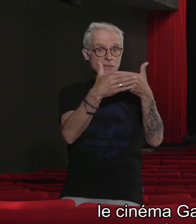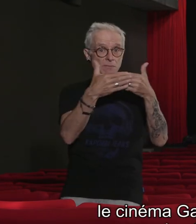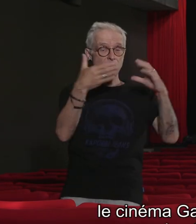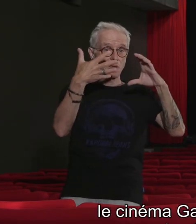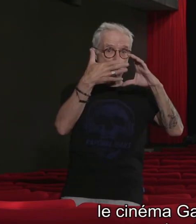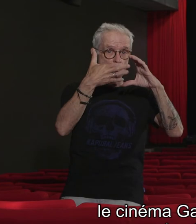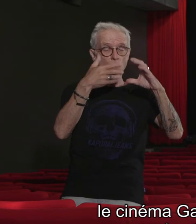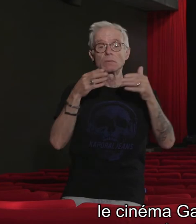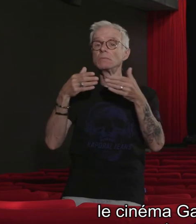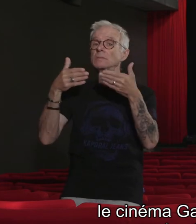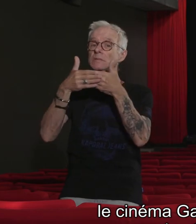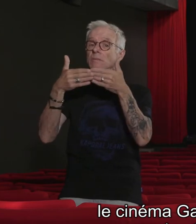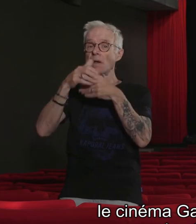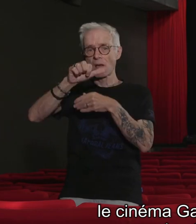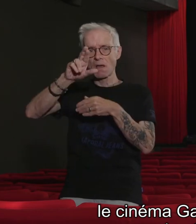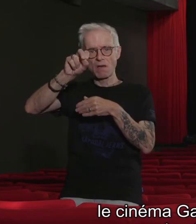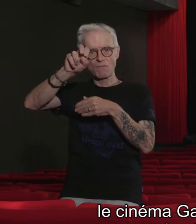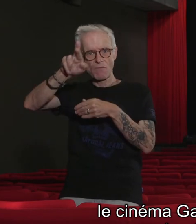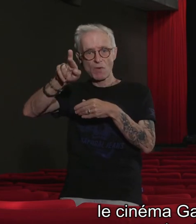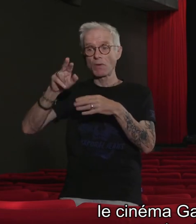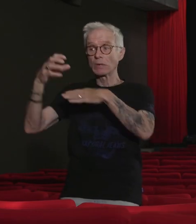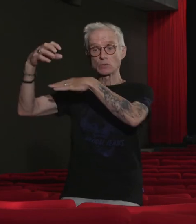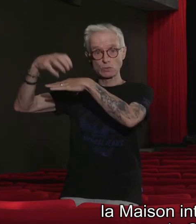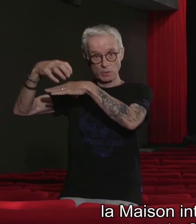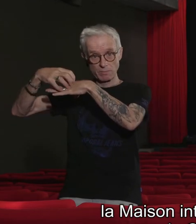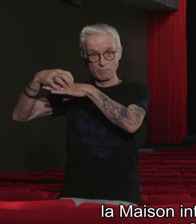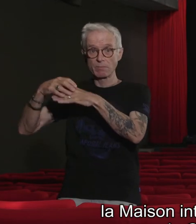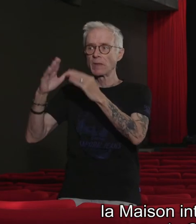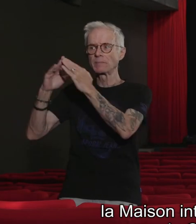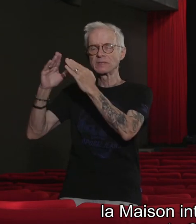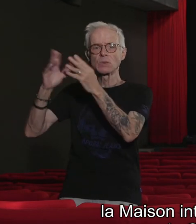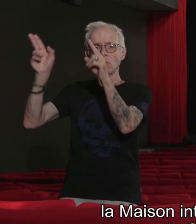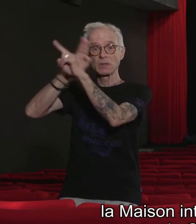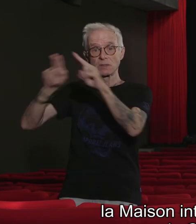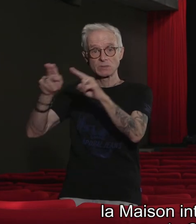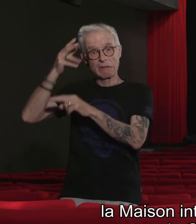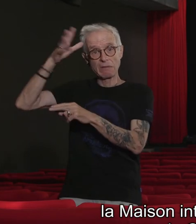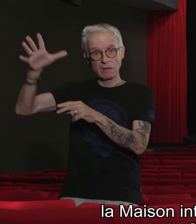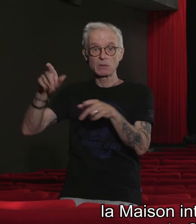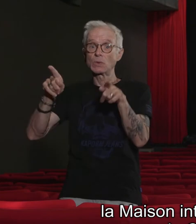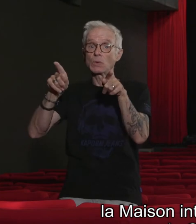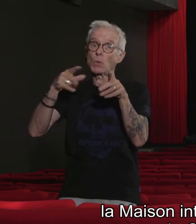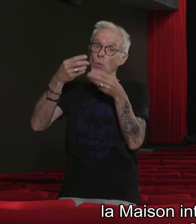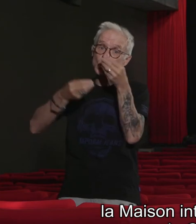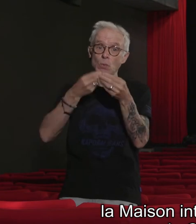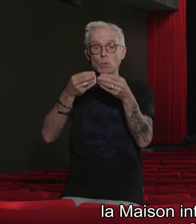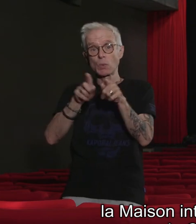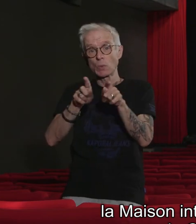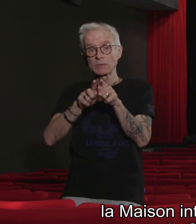le cinéma Arbor, les Champs libres, la Maison internationale de Rennes ou encore le Conservatoire